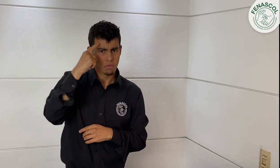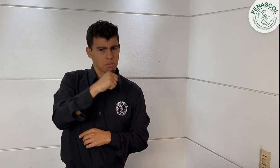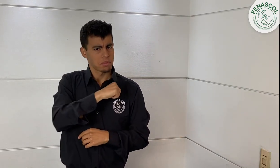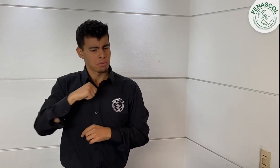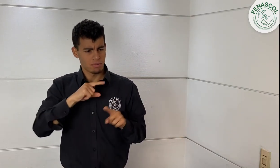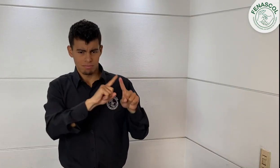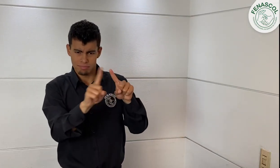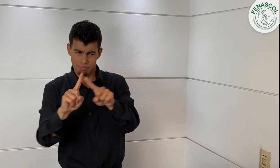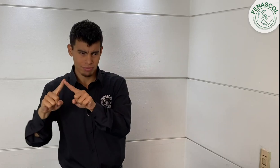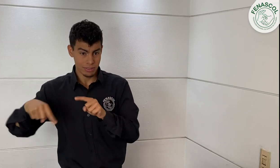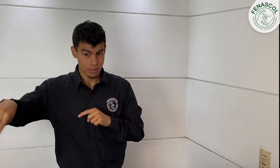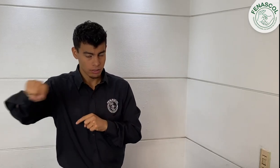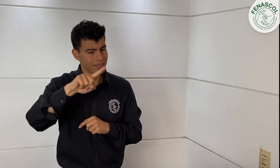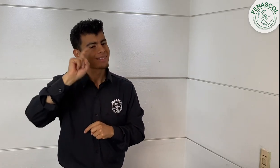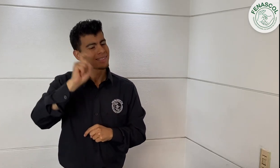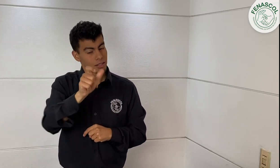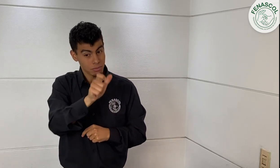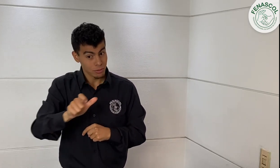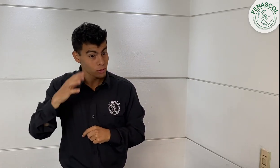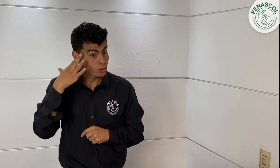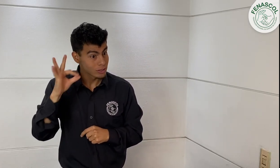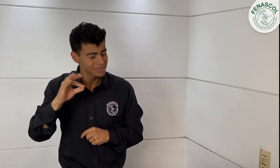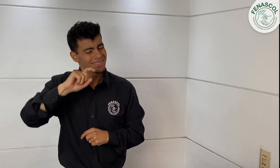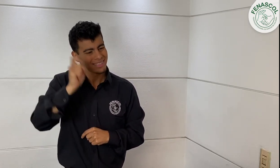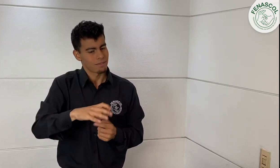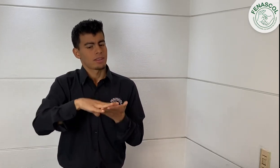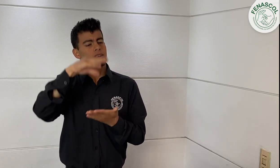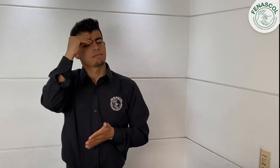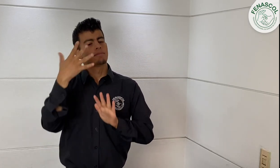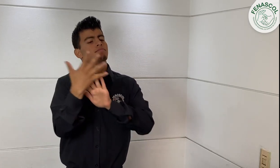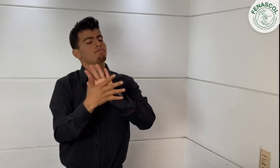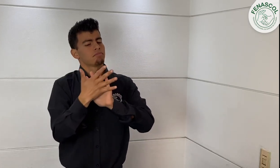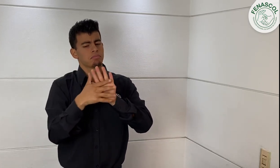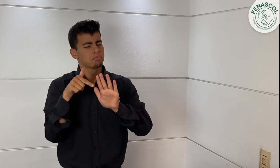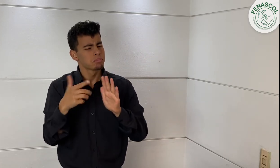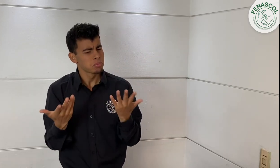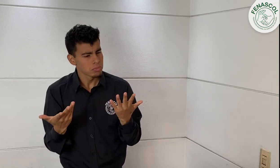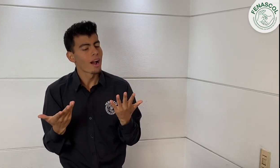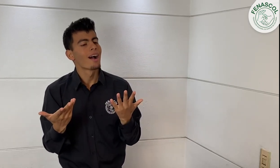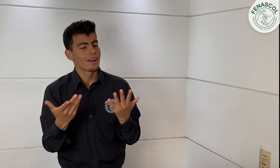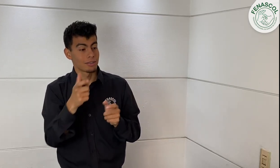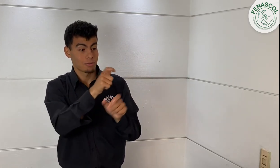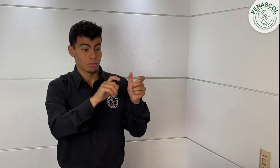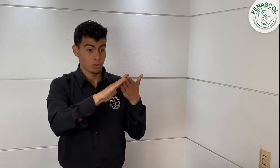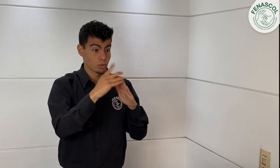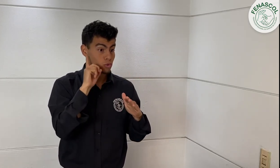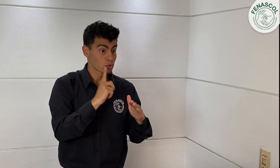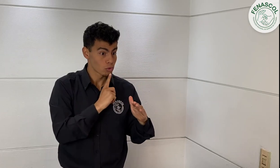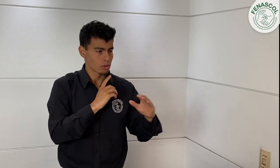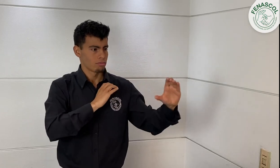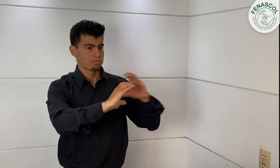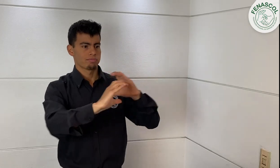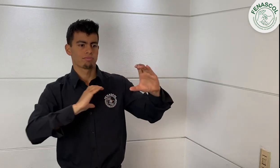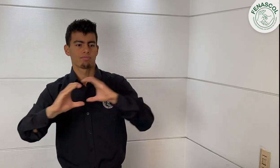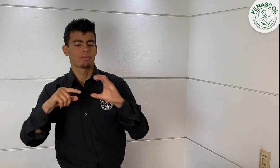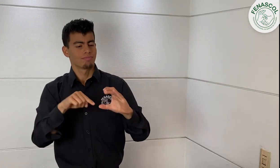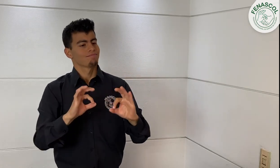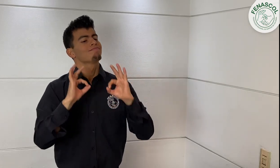privadas. Una de las recomendaciones fue lo imperativo del aprendizaje de la lengua de señas para las personas oyentes, pues esto genera la